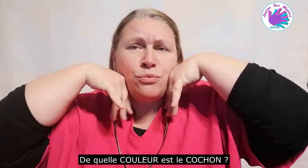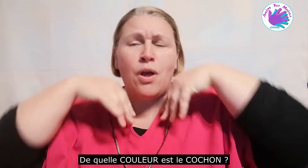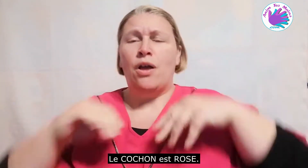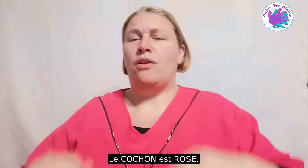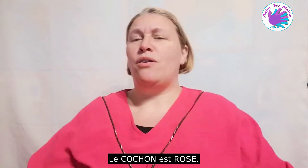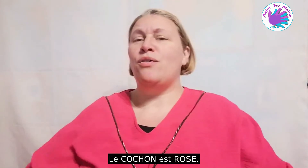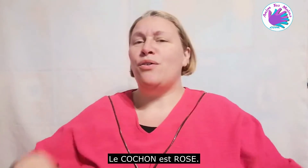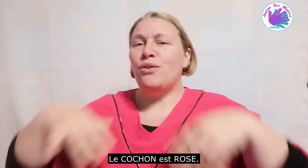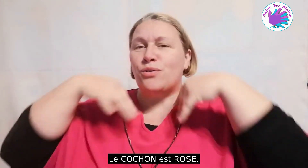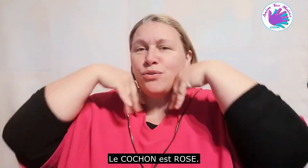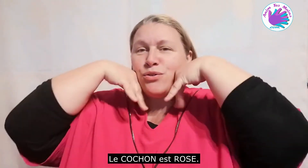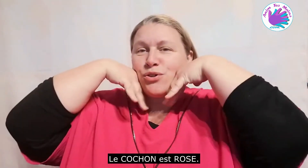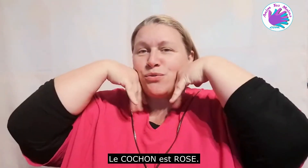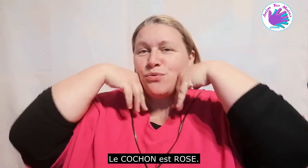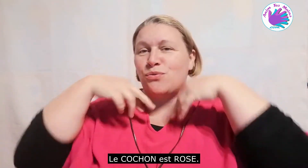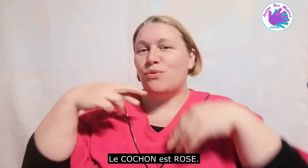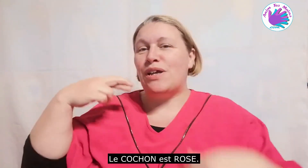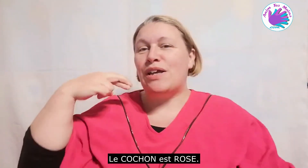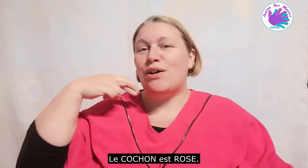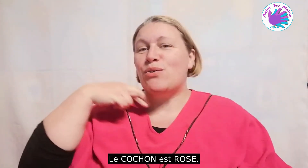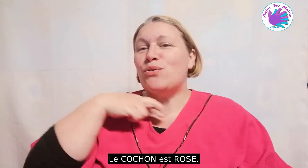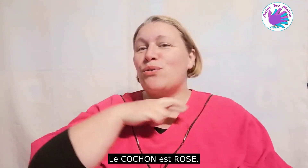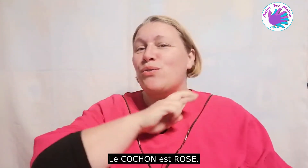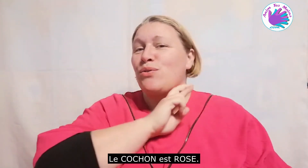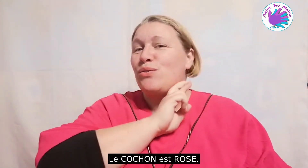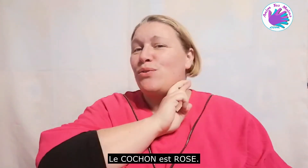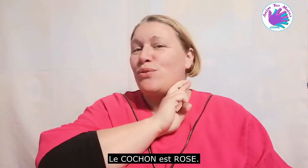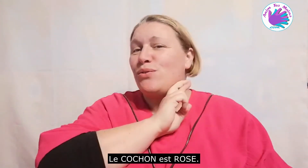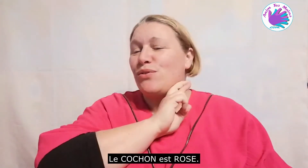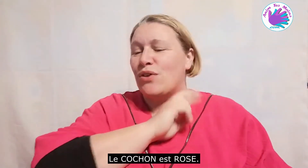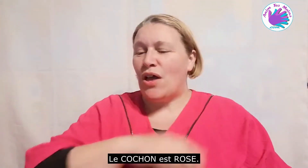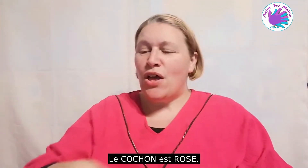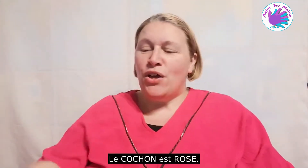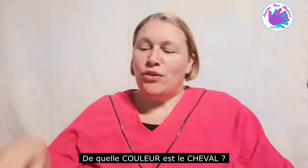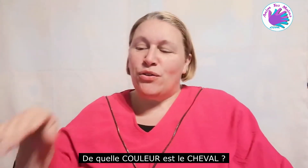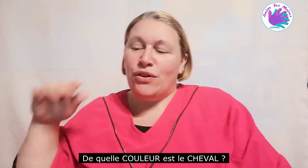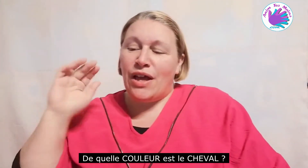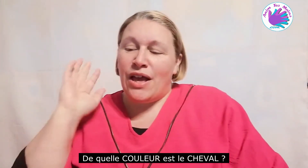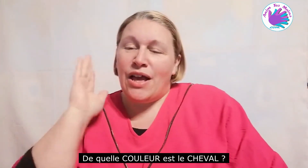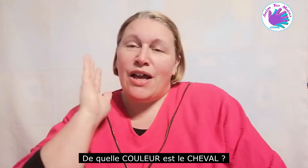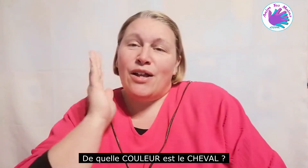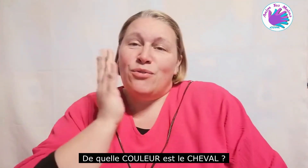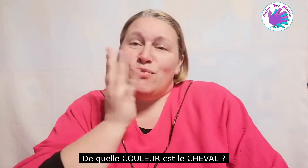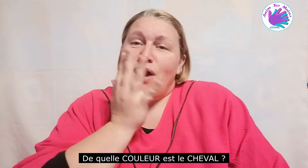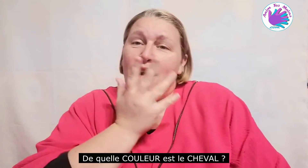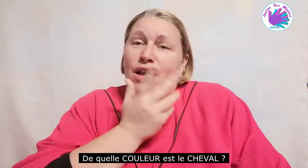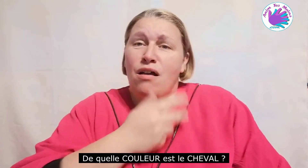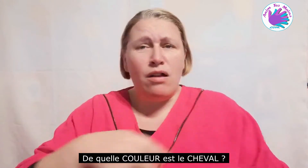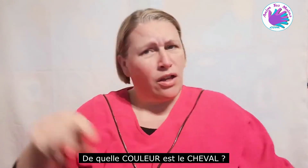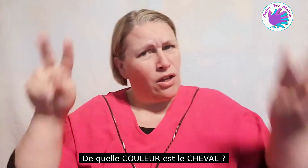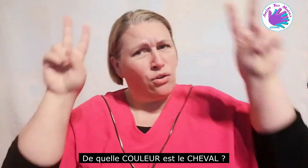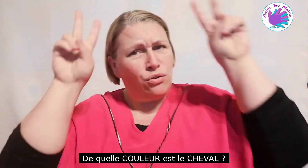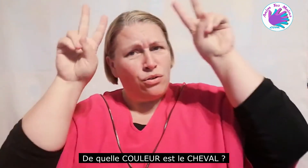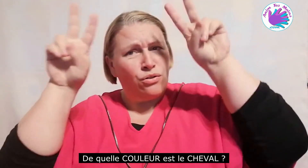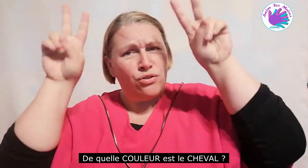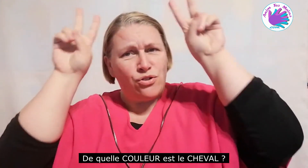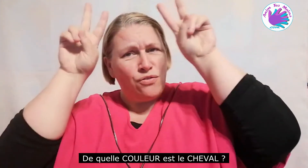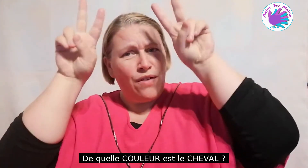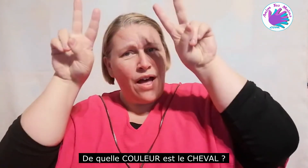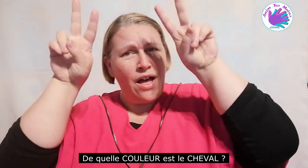le cochon est rose de quelle couleur est le cheval